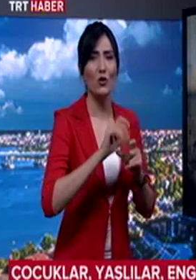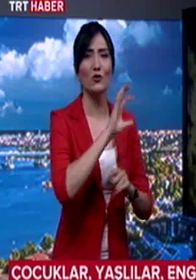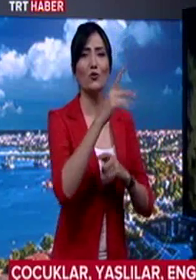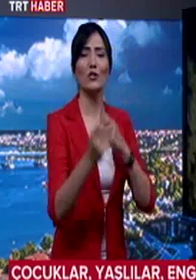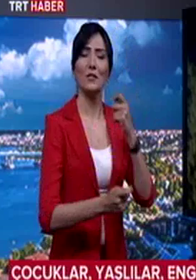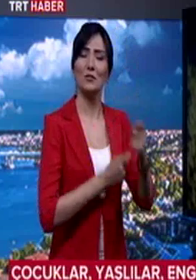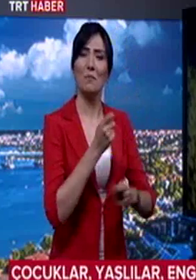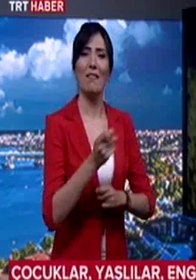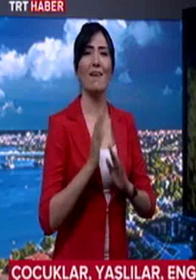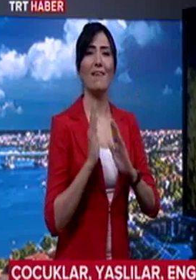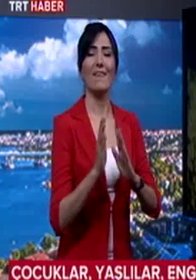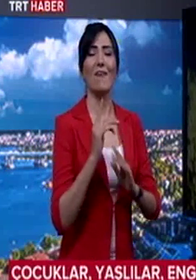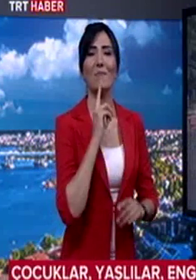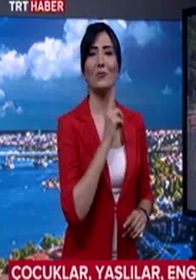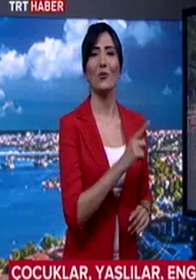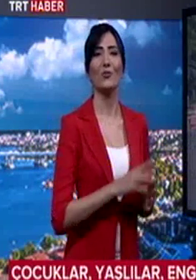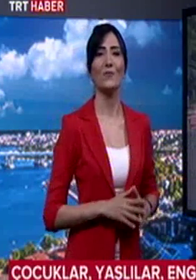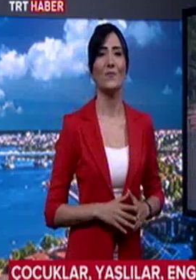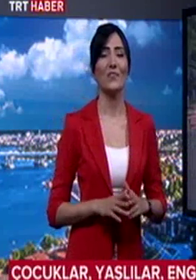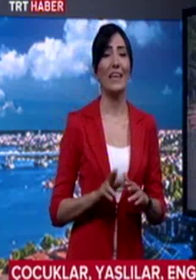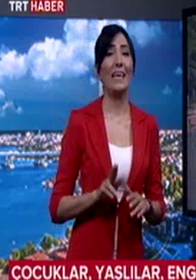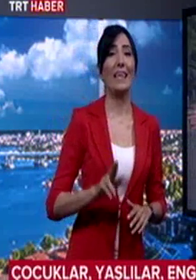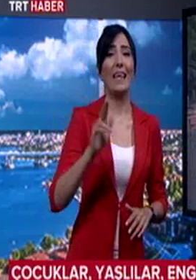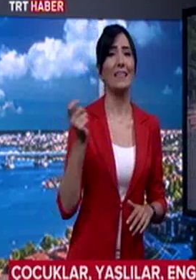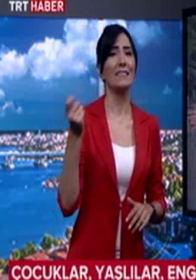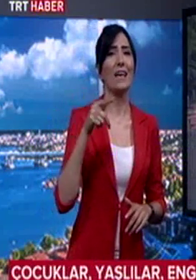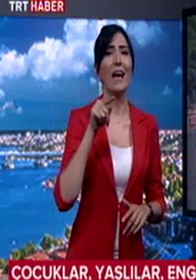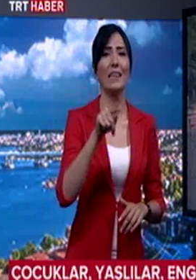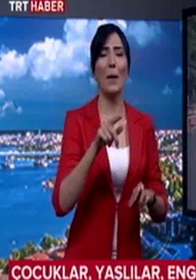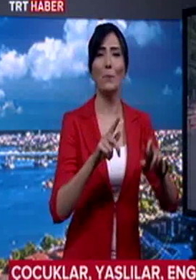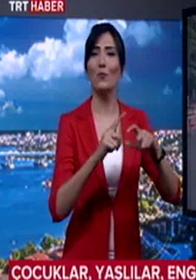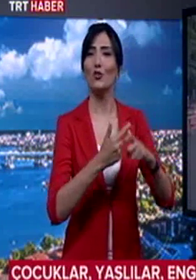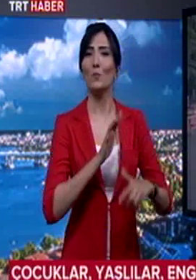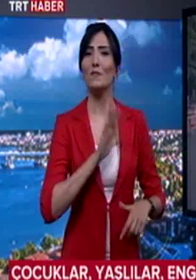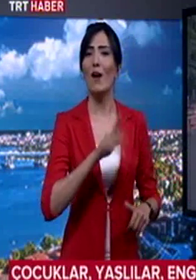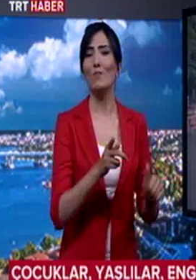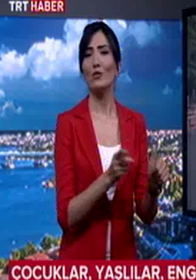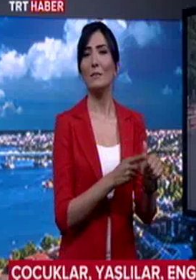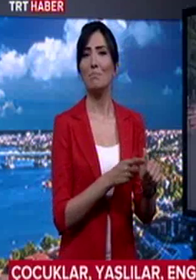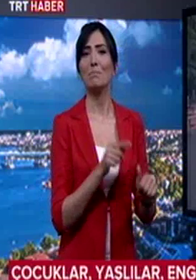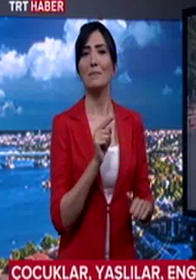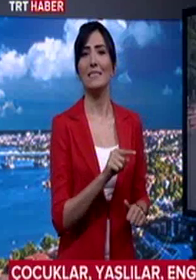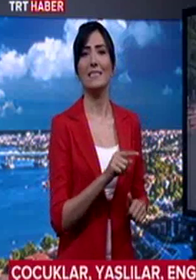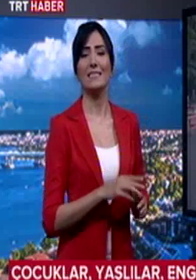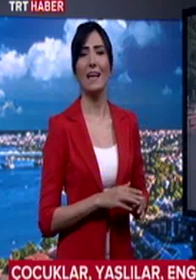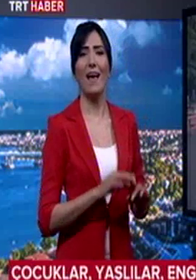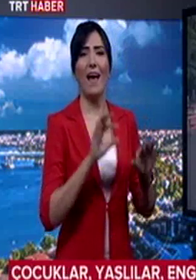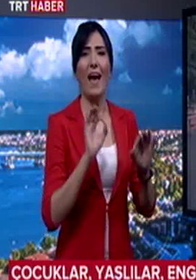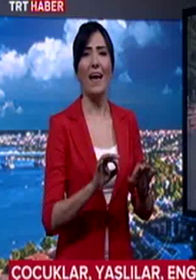çalışmalar yürütüyor. Yedi tane projemiz var. Bunların birisi her göç bir